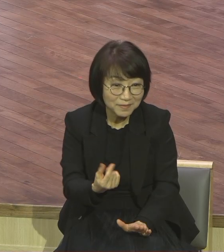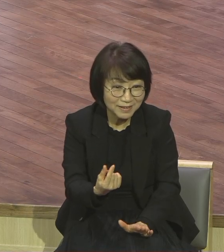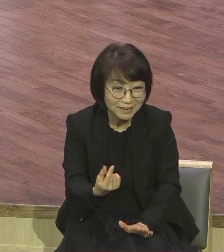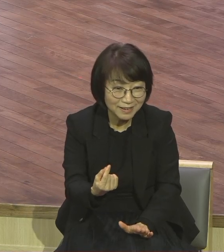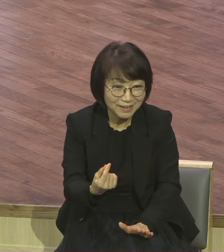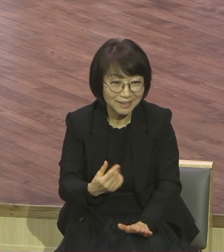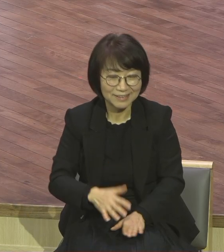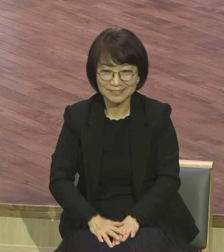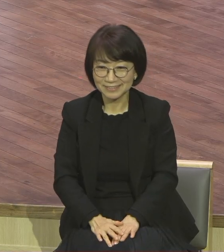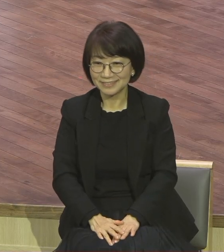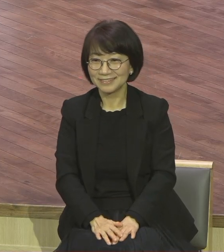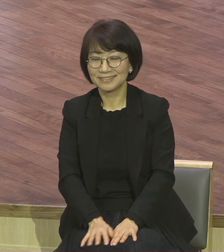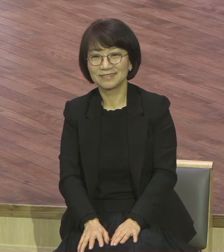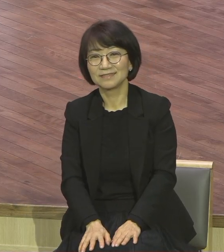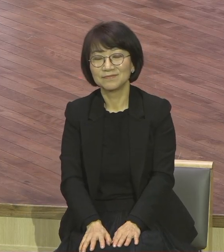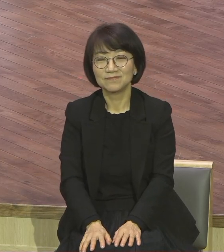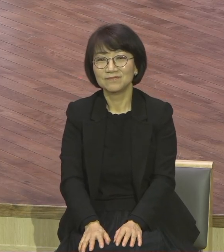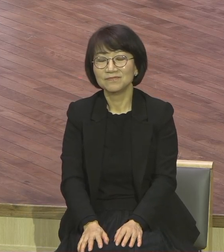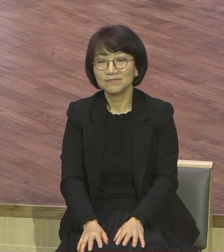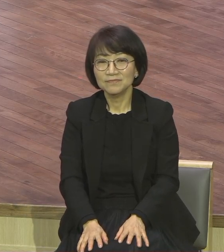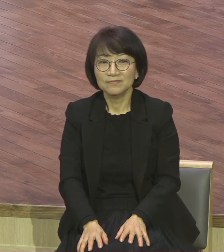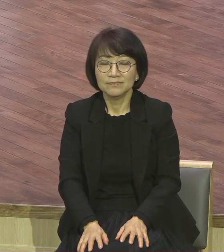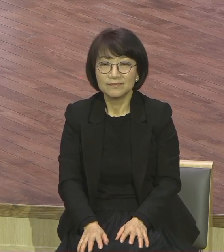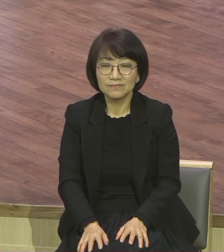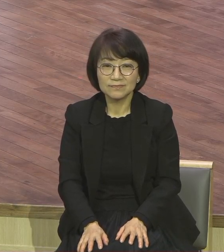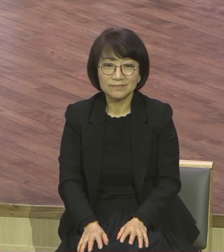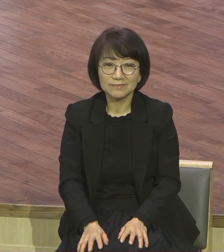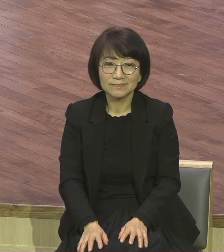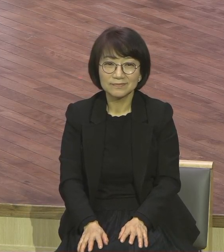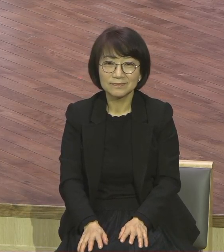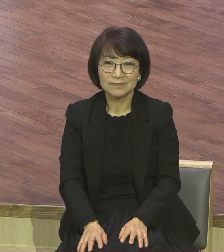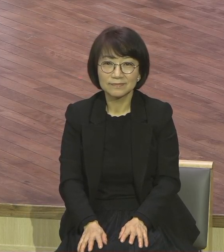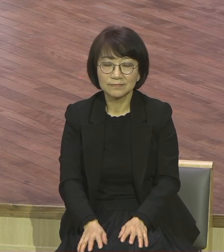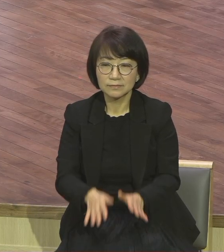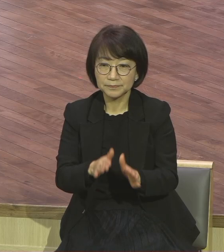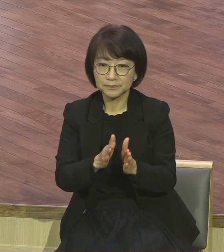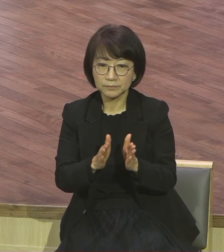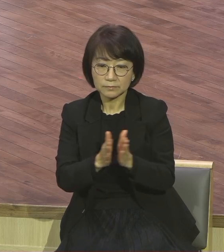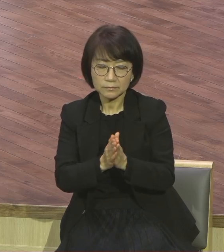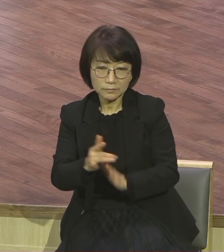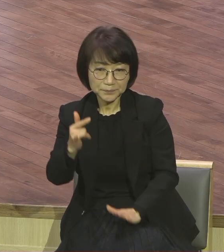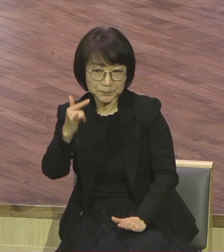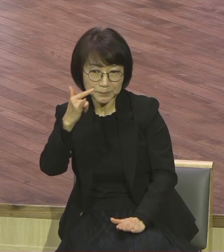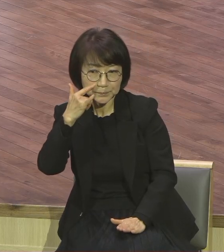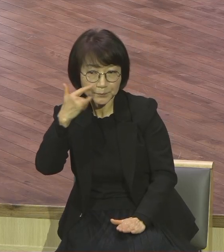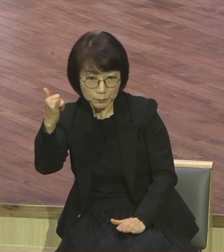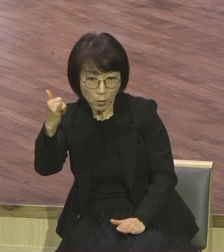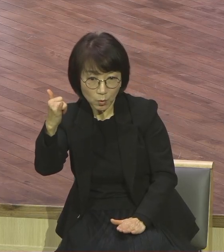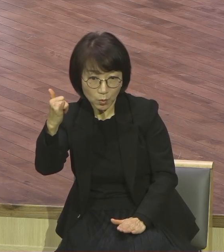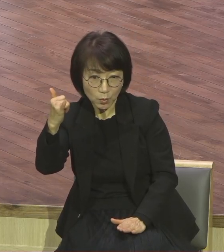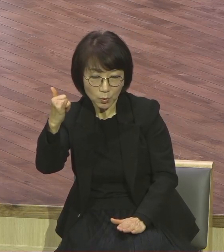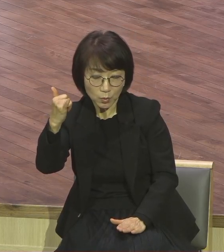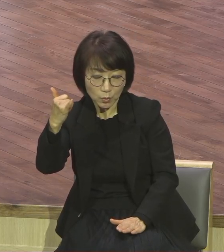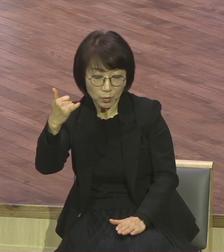그러니까 이 영향력이 장애에게 부모의 영향력이 그대로 가게 돼 있거든요.